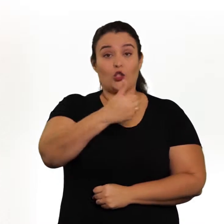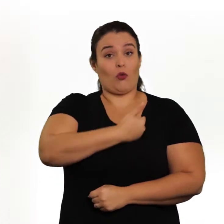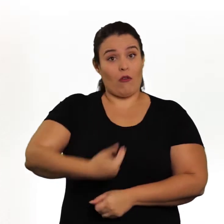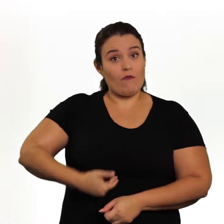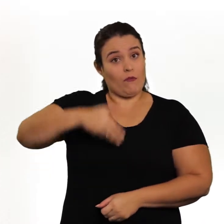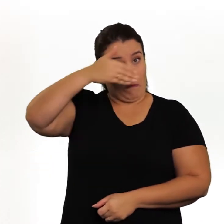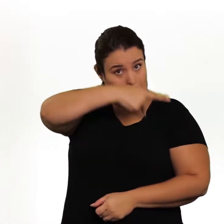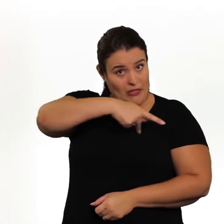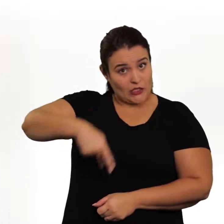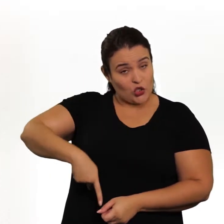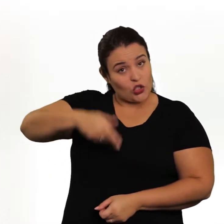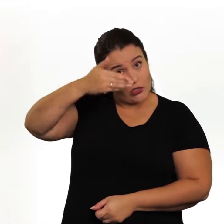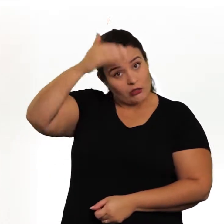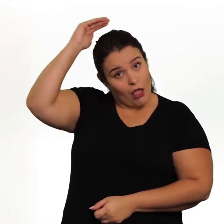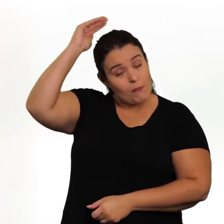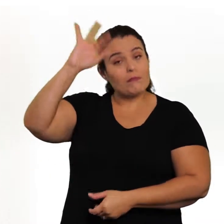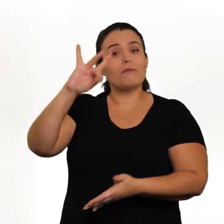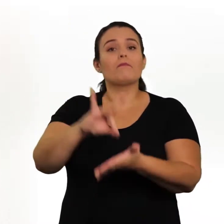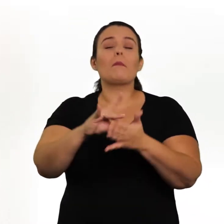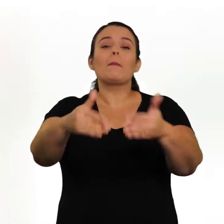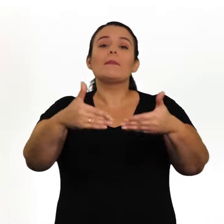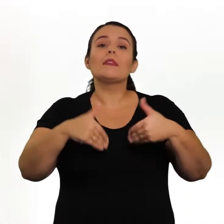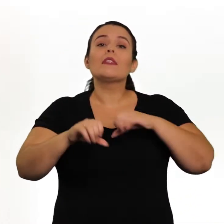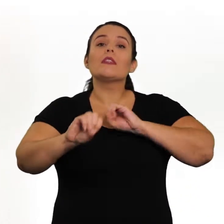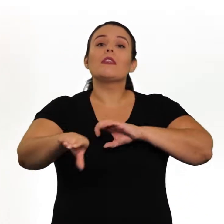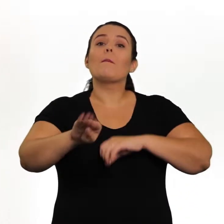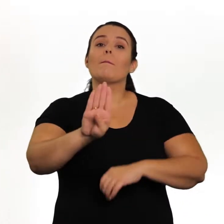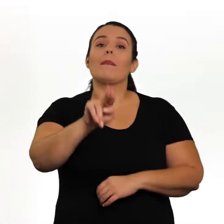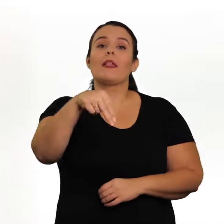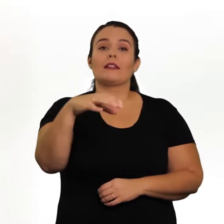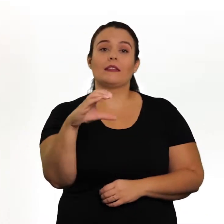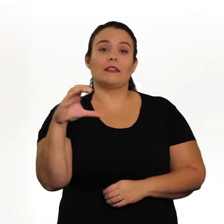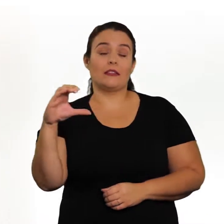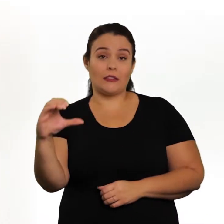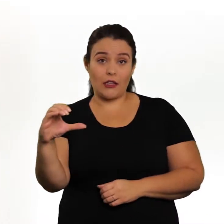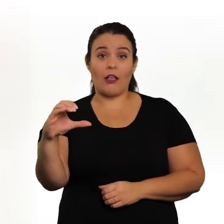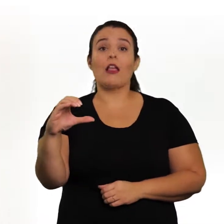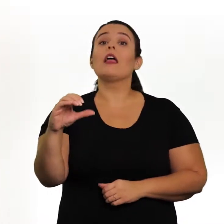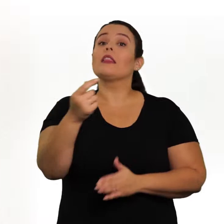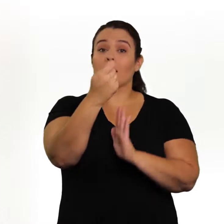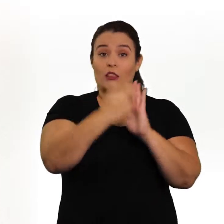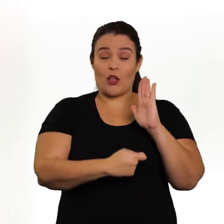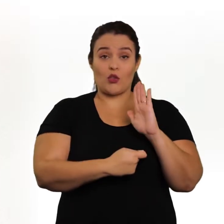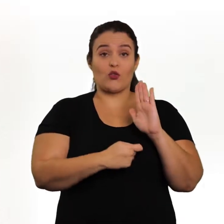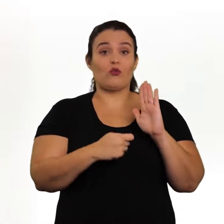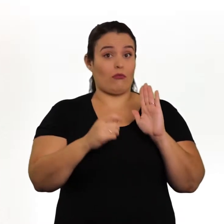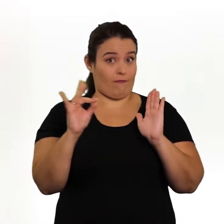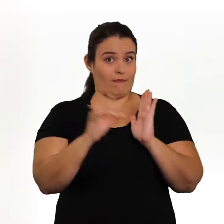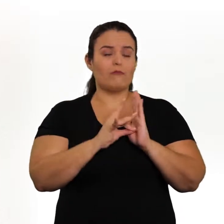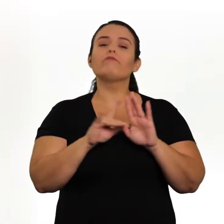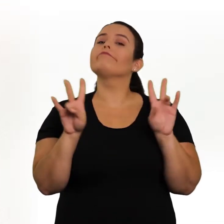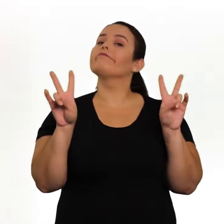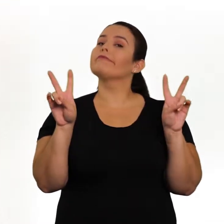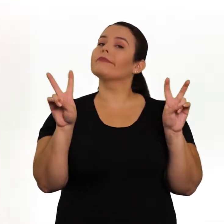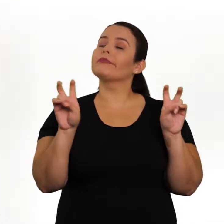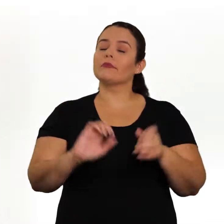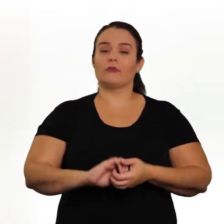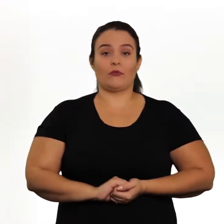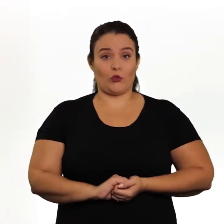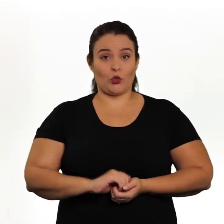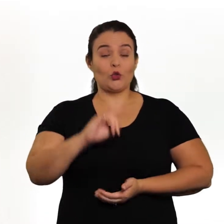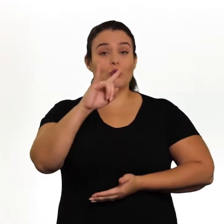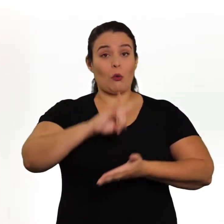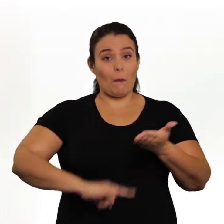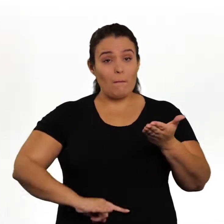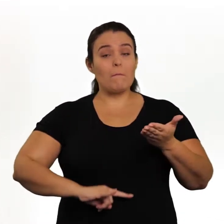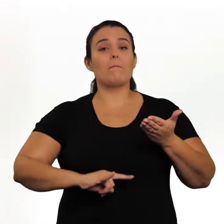de Michel Temer, foi oficializado pelo Ministério da Educação a BNCC, que em seu texto oficial se define como, abre aspas, um